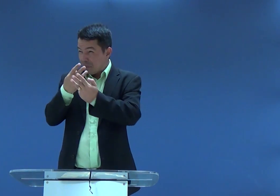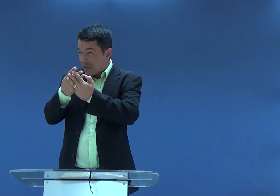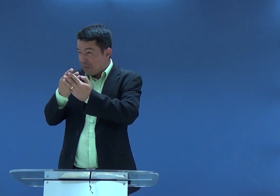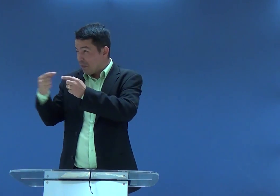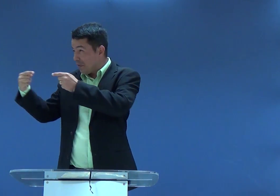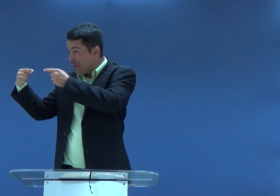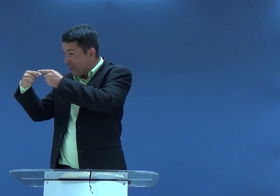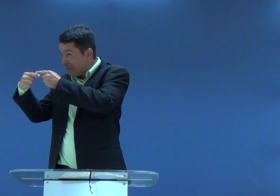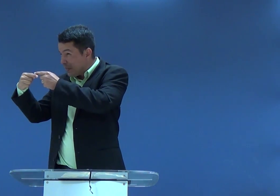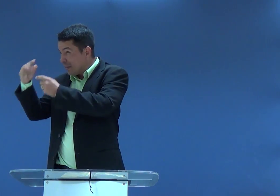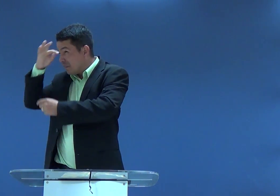inimigo dele.